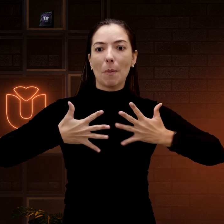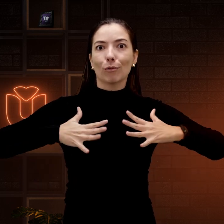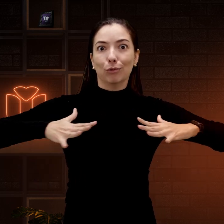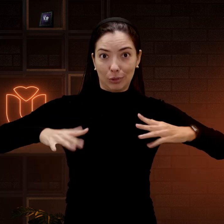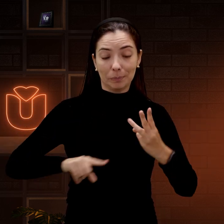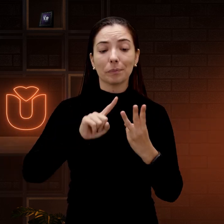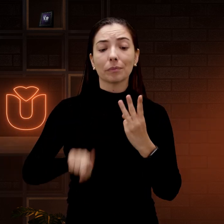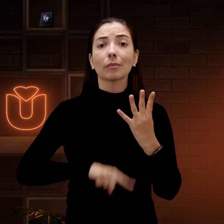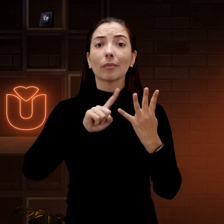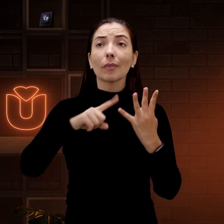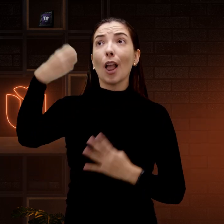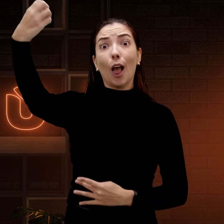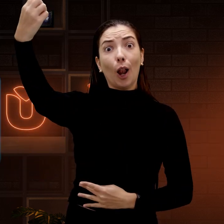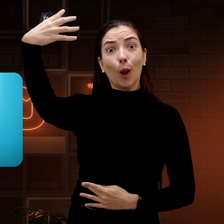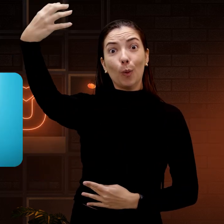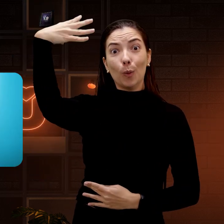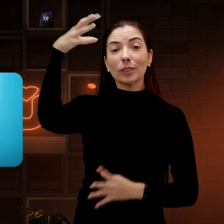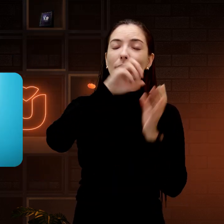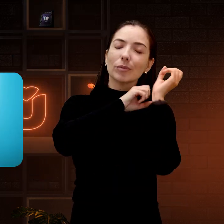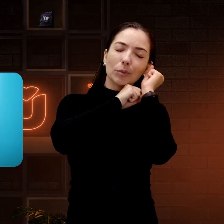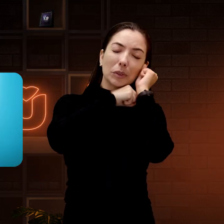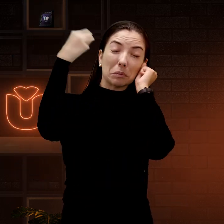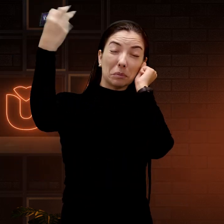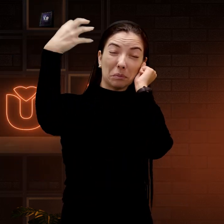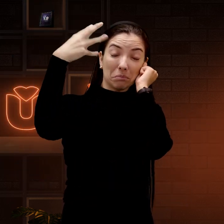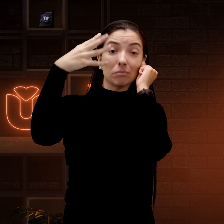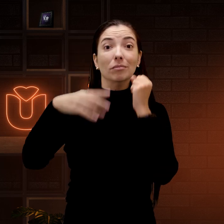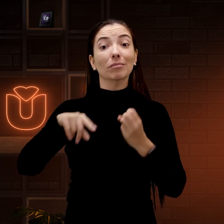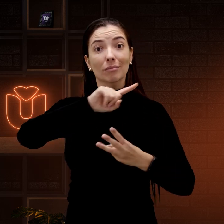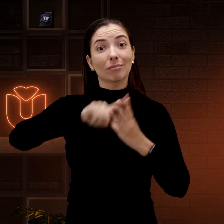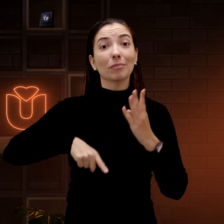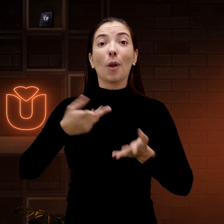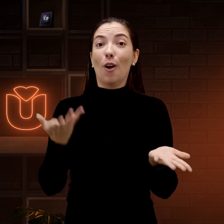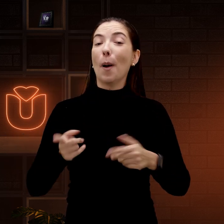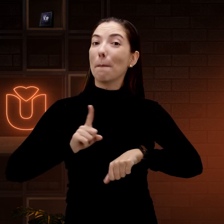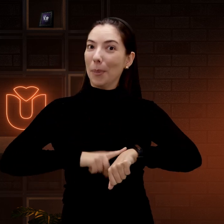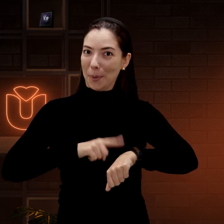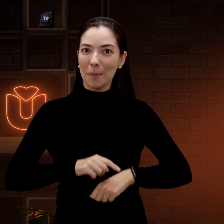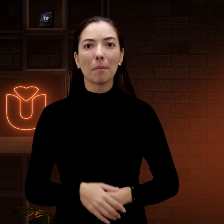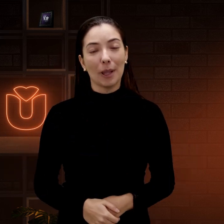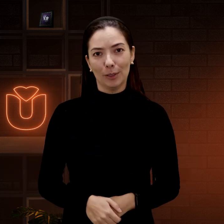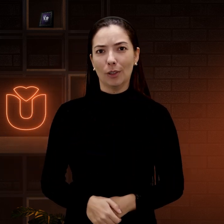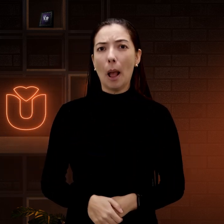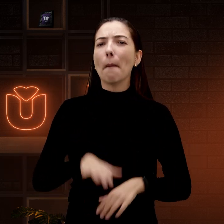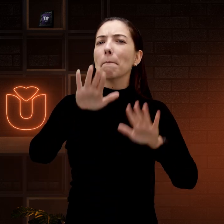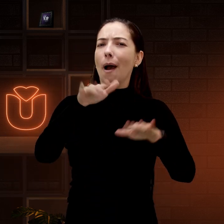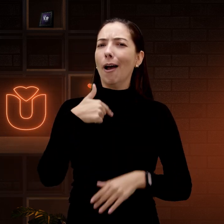cama. E a lâmpada também é um quarto dispositivo que nos ajuda. Nesse momento, são os que nós